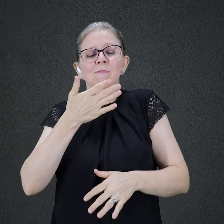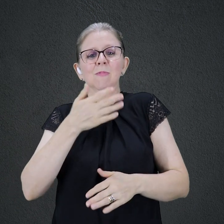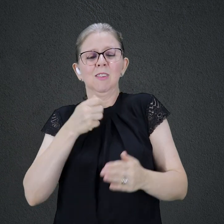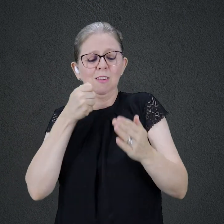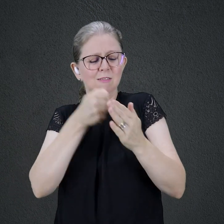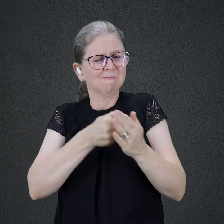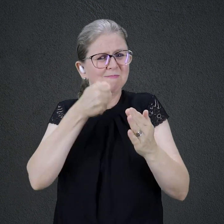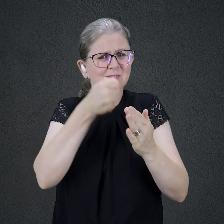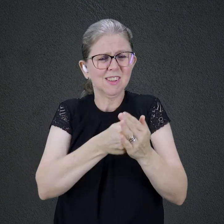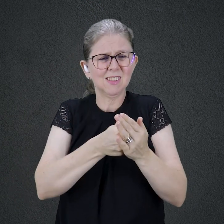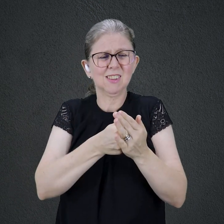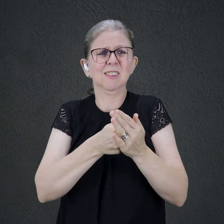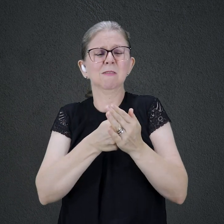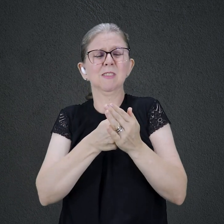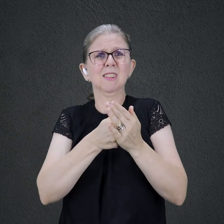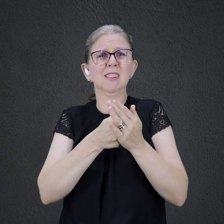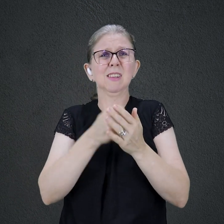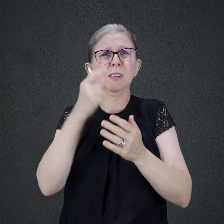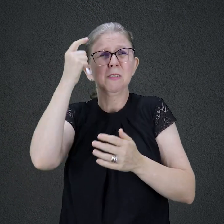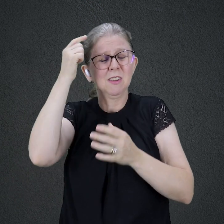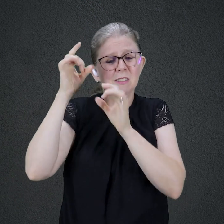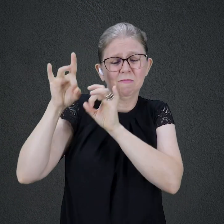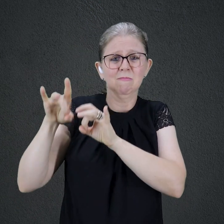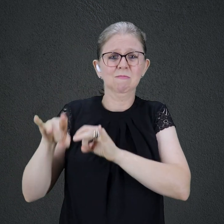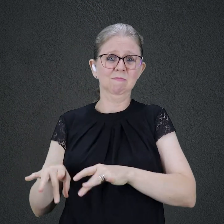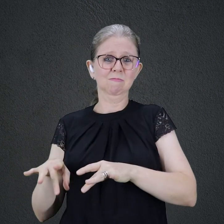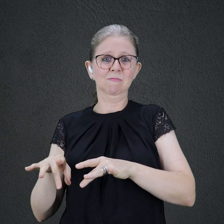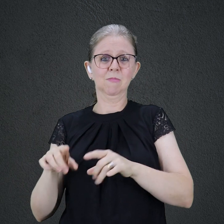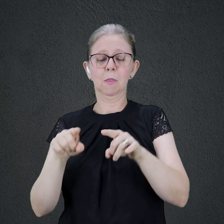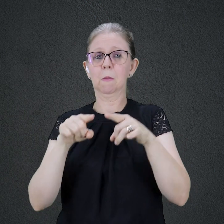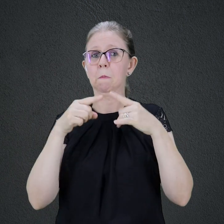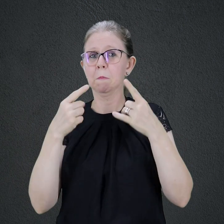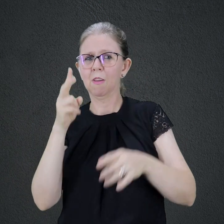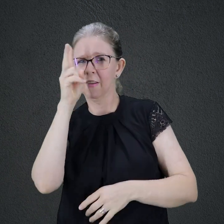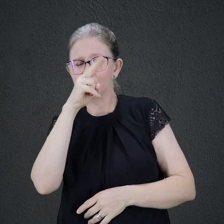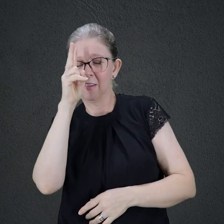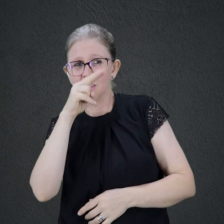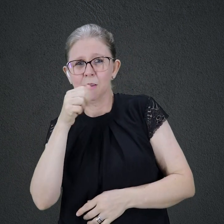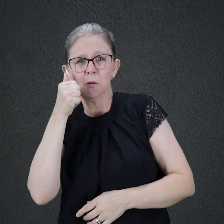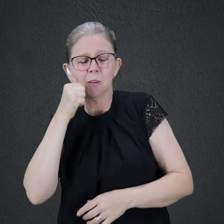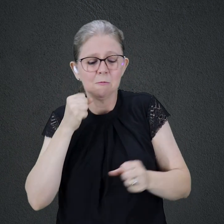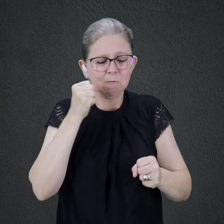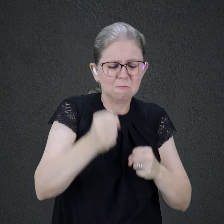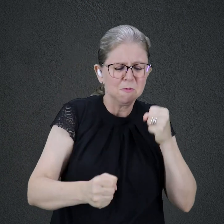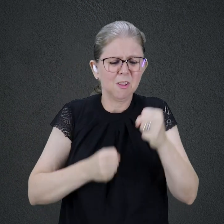até o fim. A atleta lutou acima de suas forças para passar pela linha de chegada.